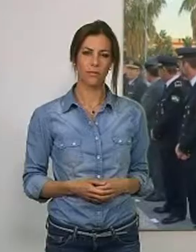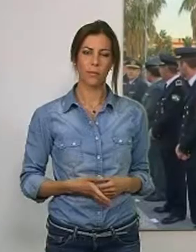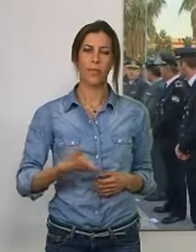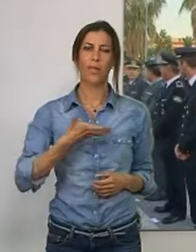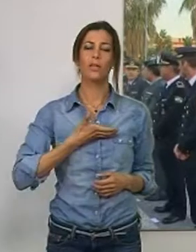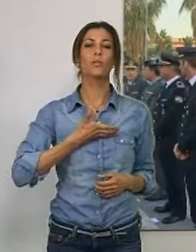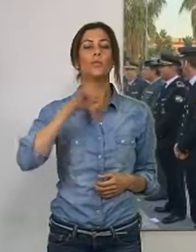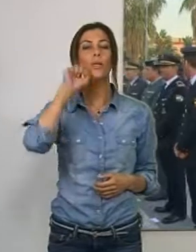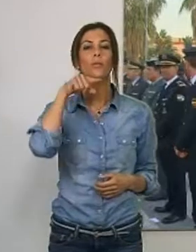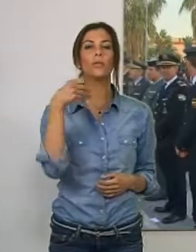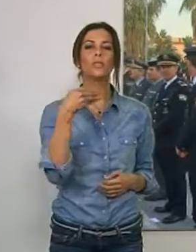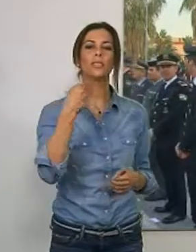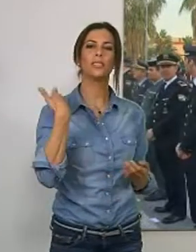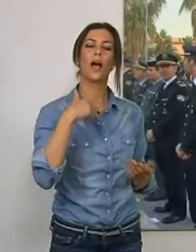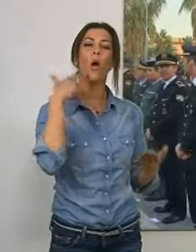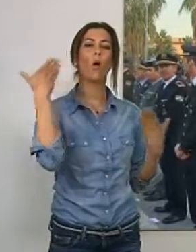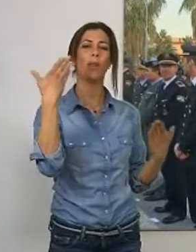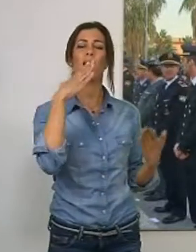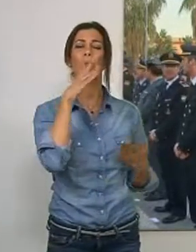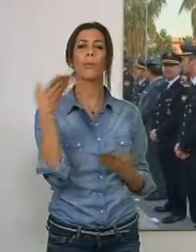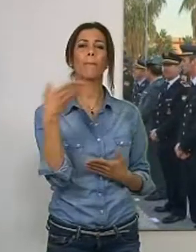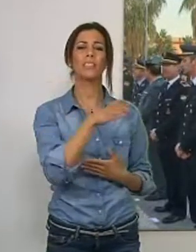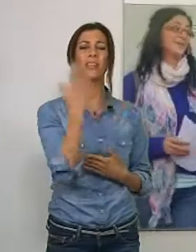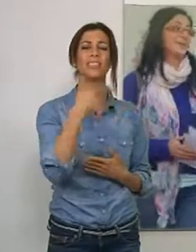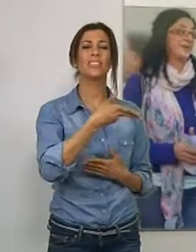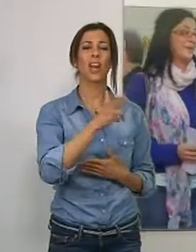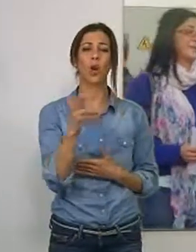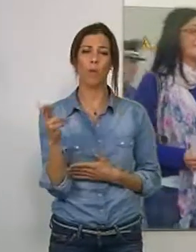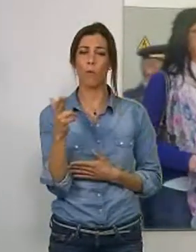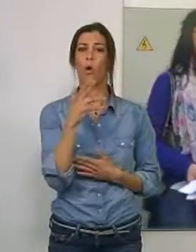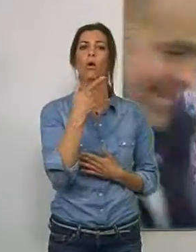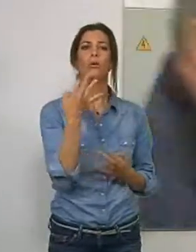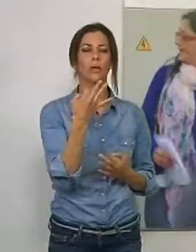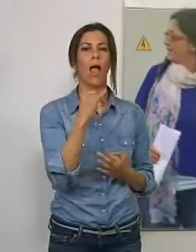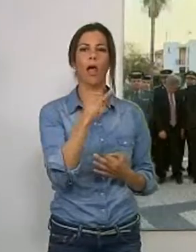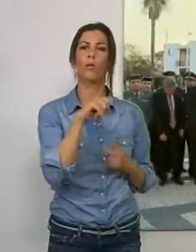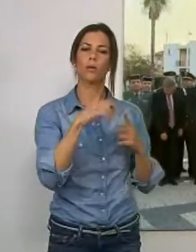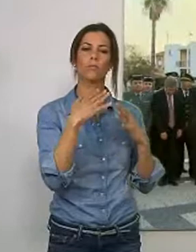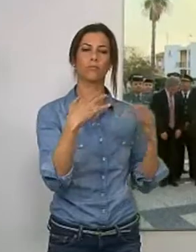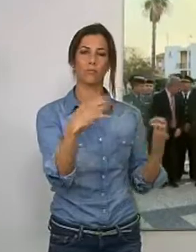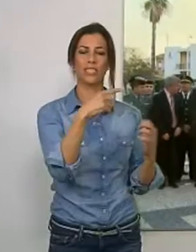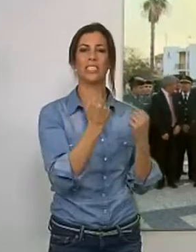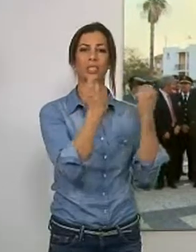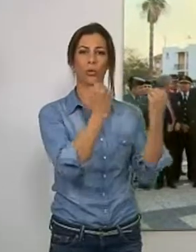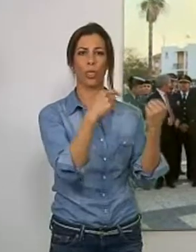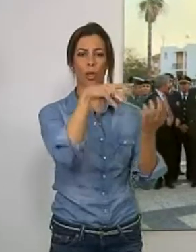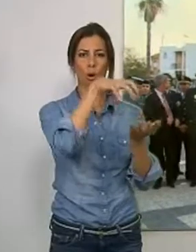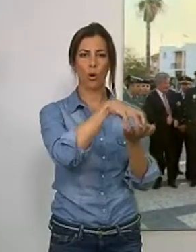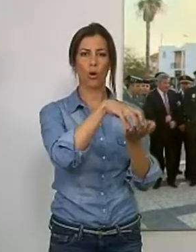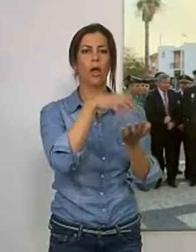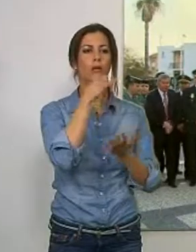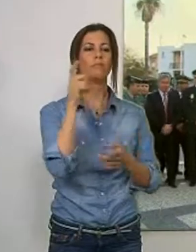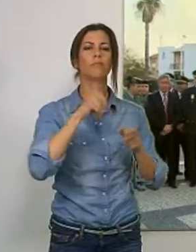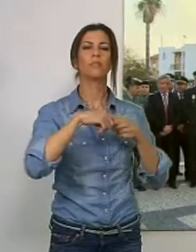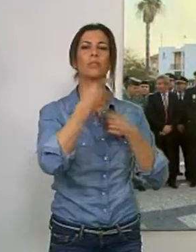El Ayuntamiento de Motril ha rendido homenaje a las víctimas del terrorismo con un acto institucional. En el evento formaron parte